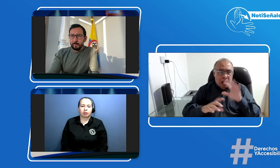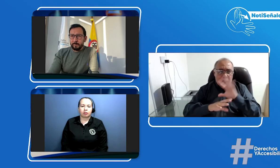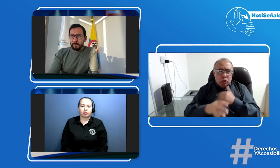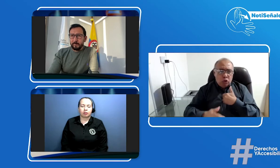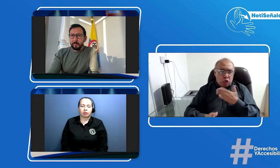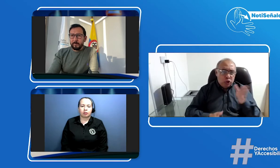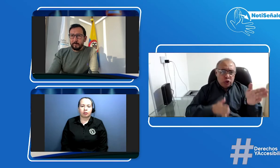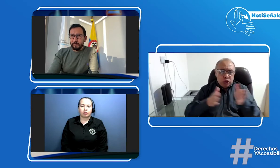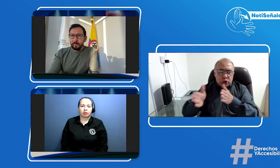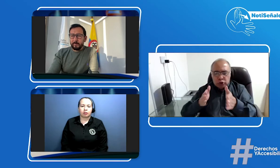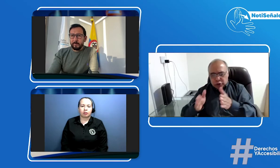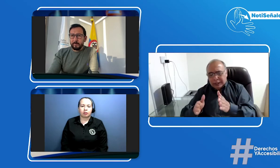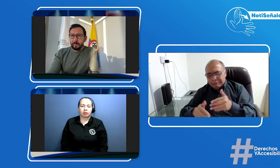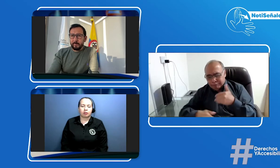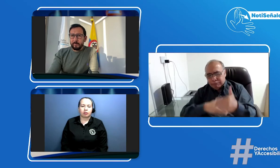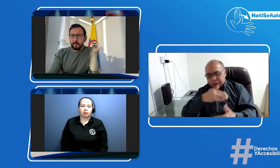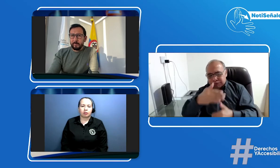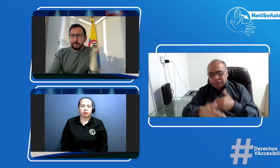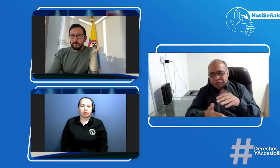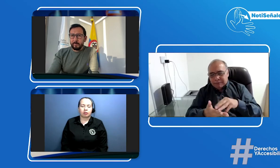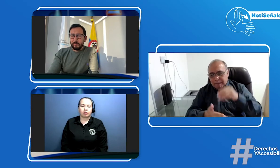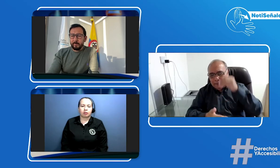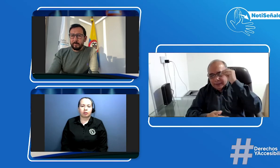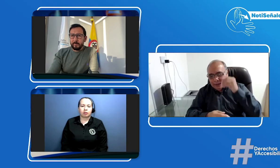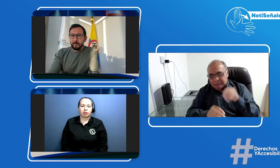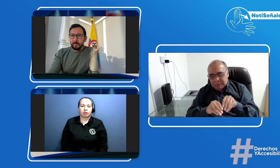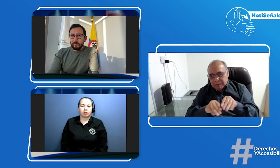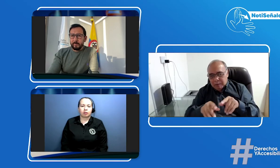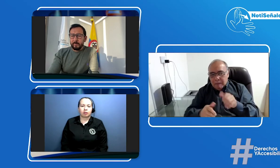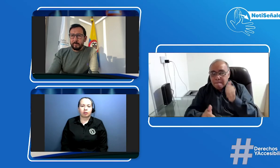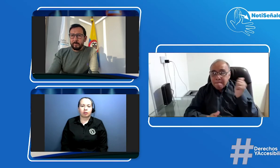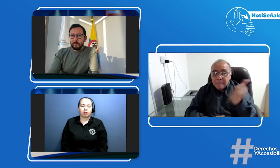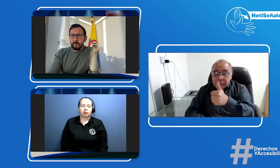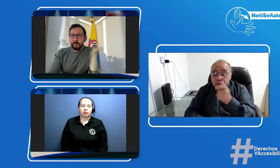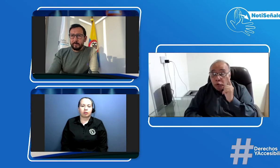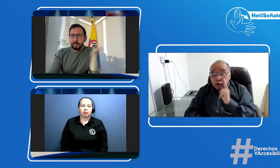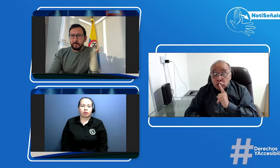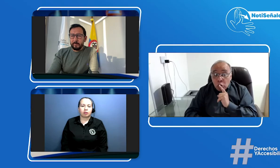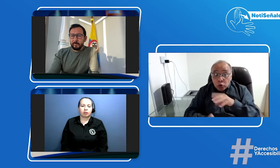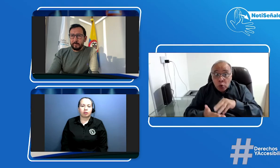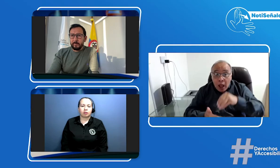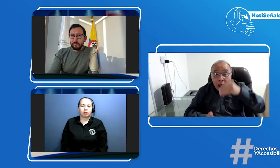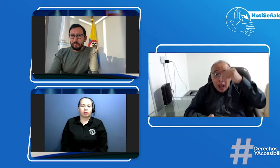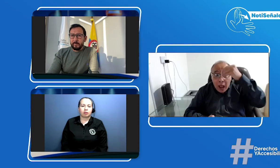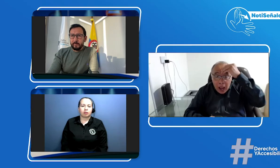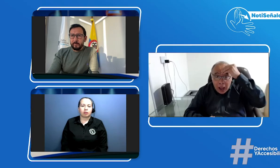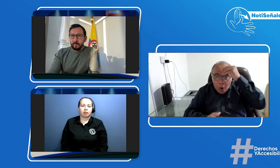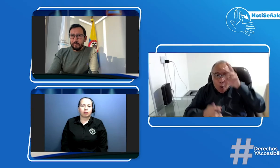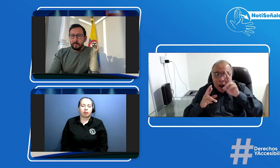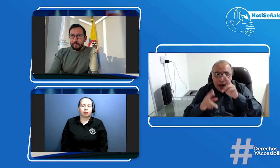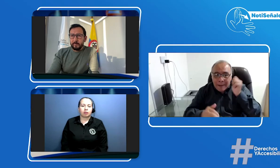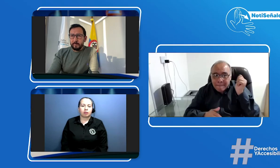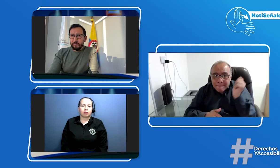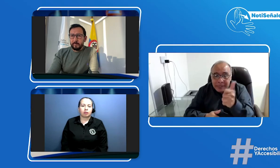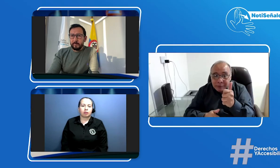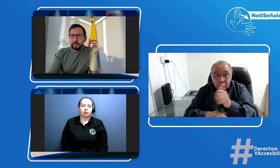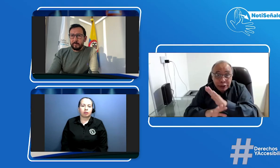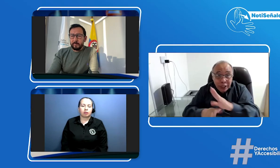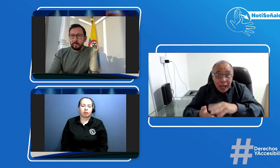sacado la licencia previamente de otra manera ahora con la resolución viene de otra manera sabemos que existen esas confusiones pero